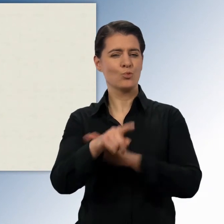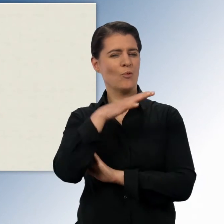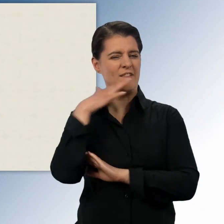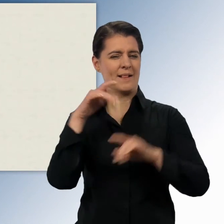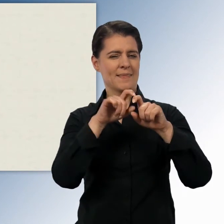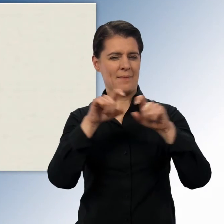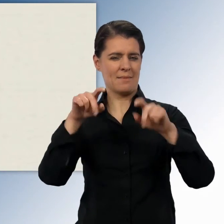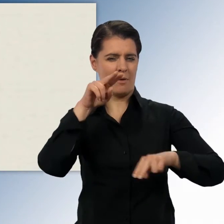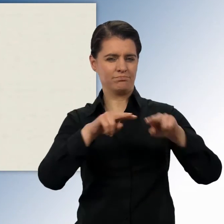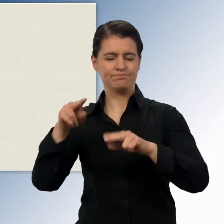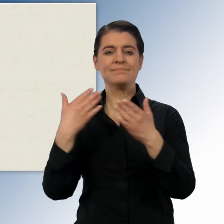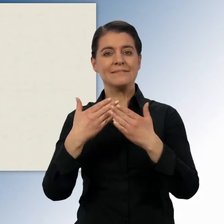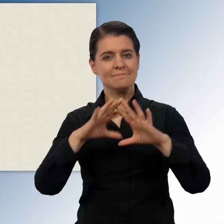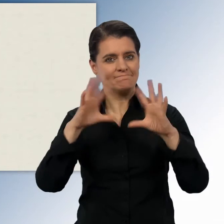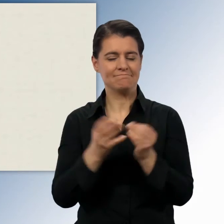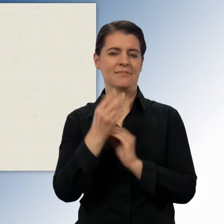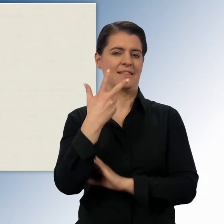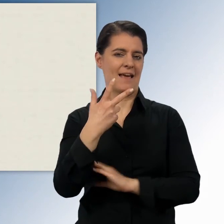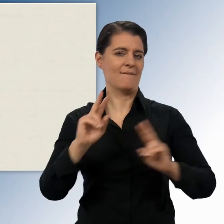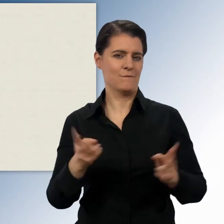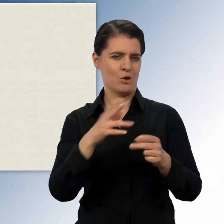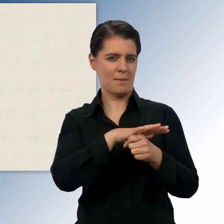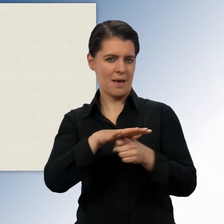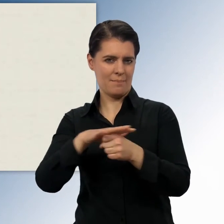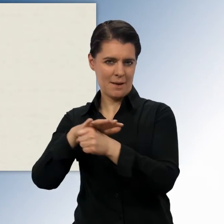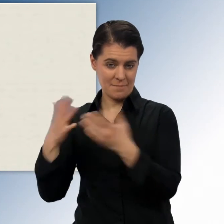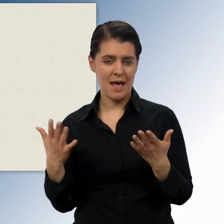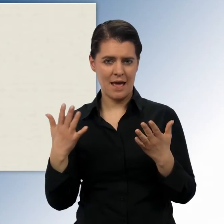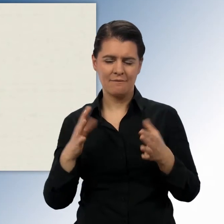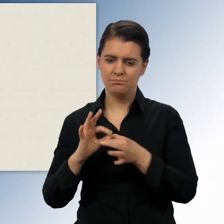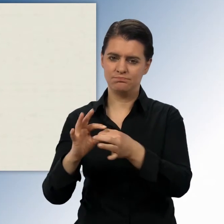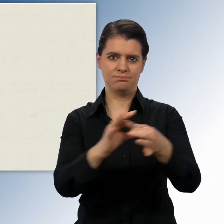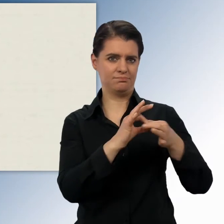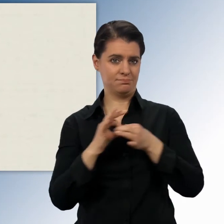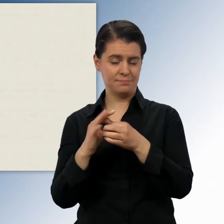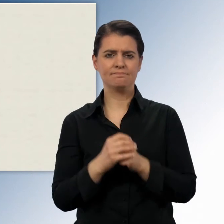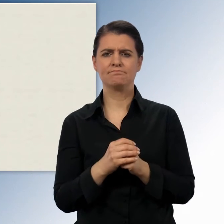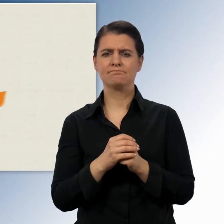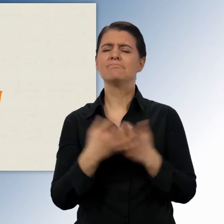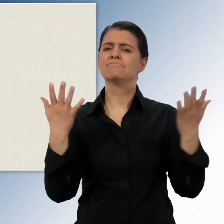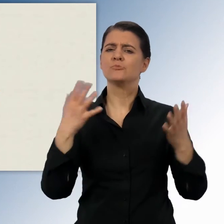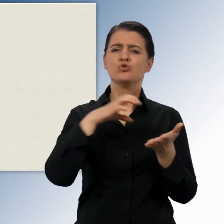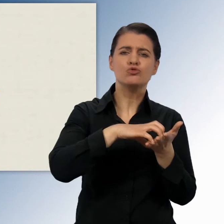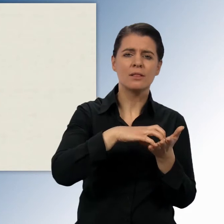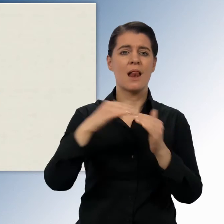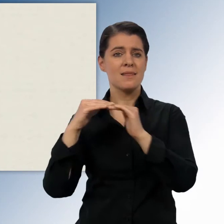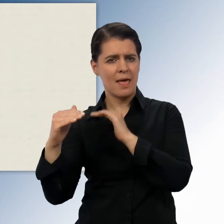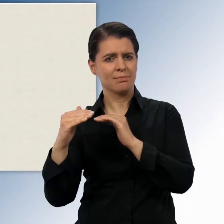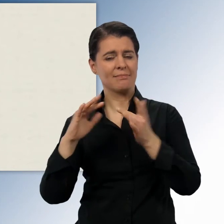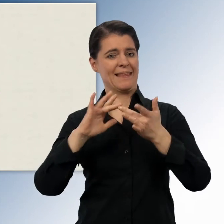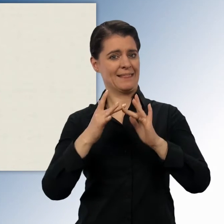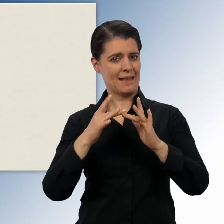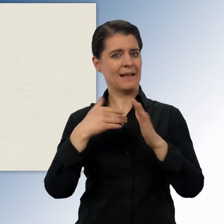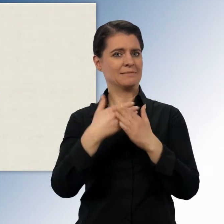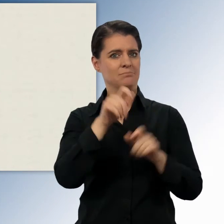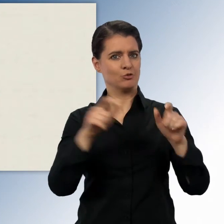Förderbereiche greifen bei vielen Themen ineinander. Das Internet verbindet die Menschen in der Stadt und auf dem Land. Ein